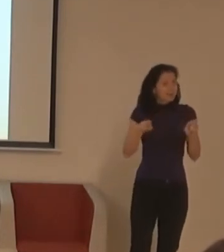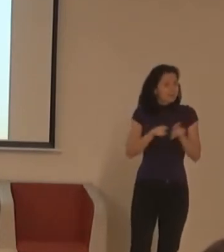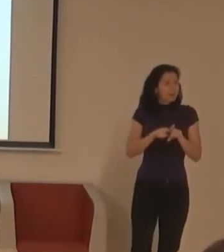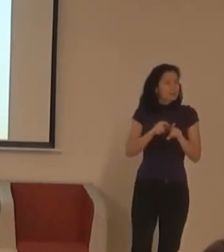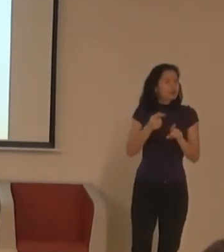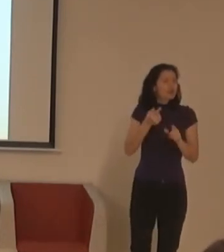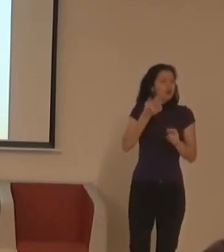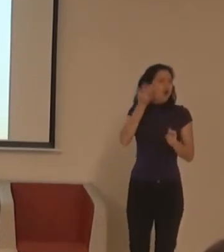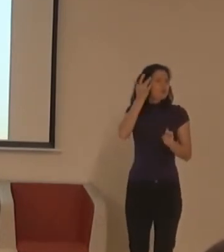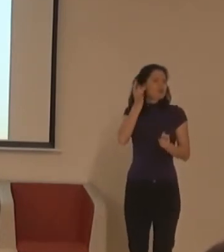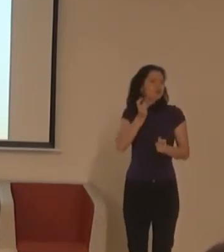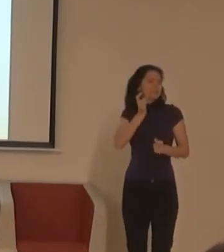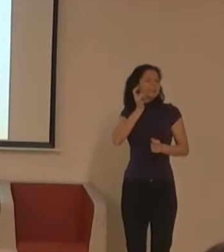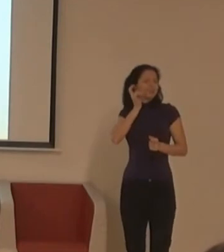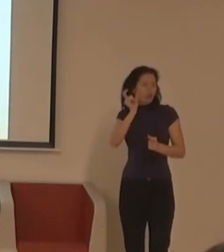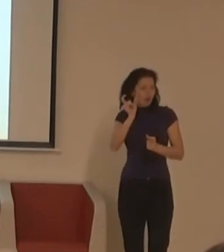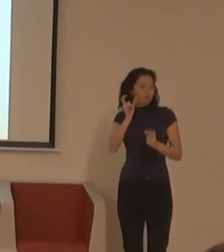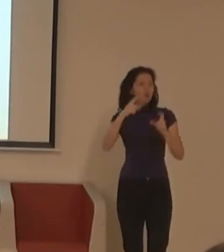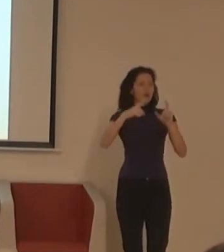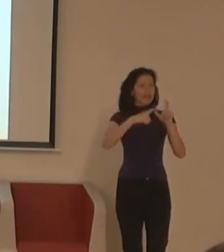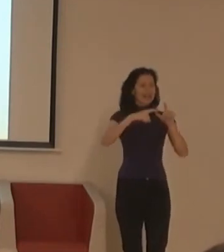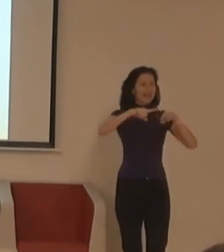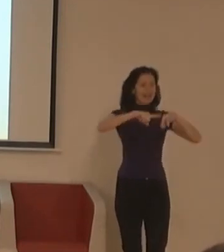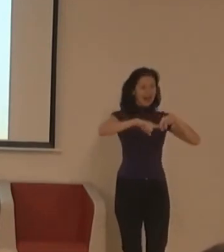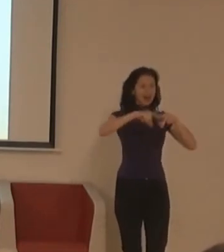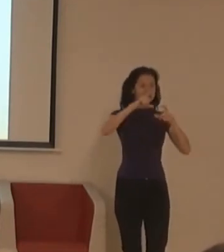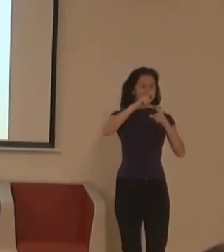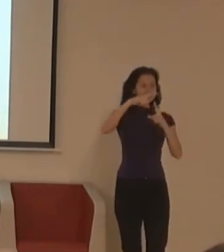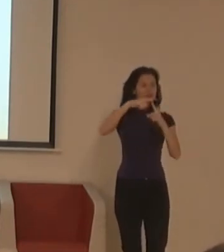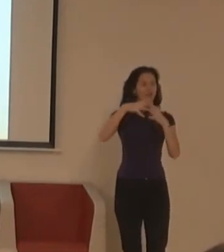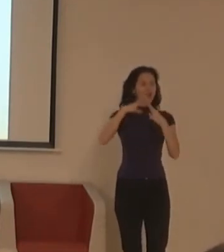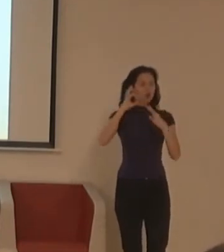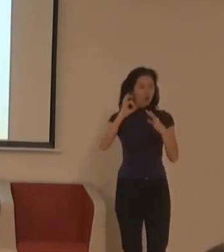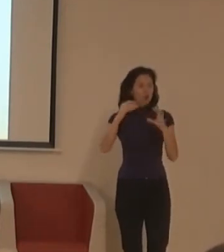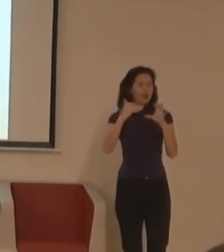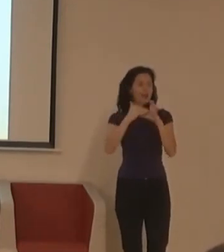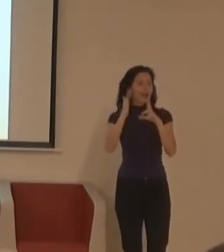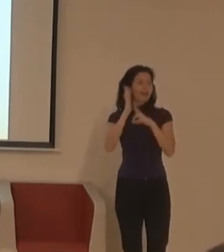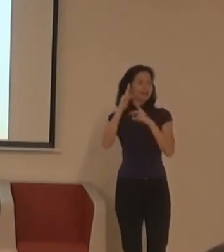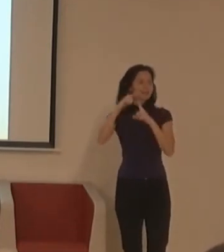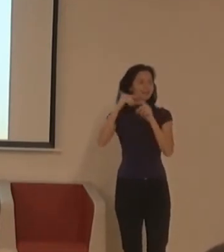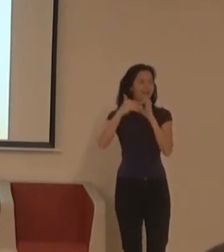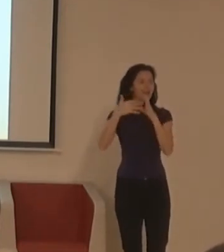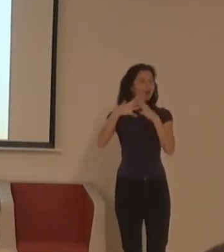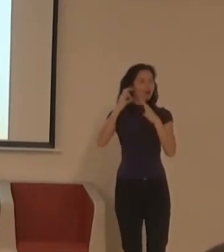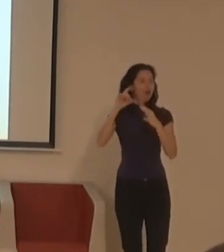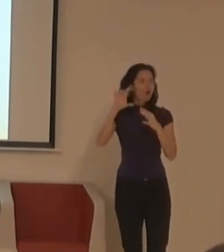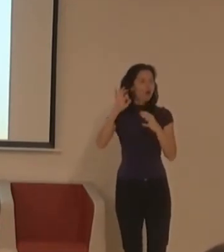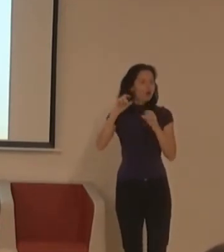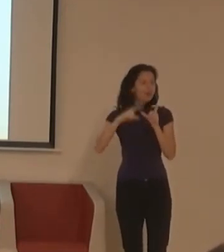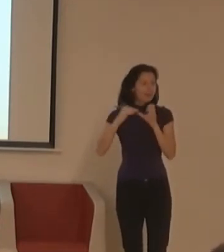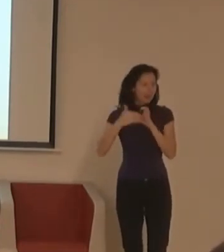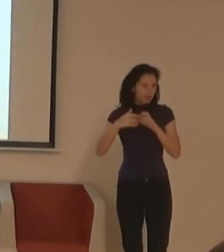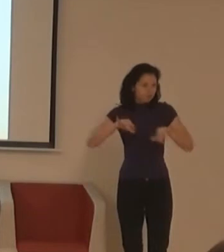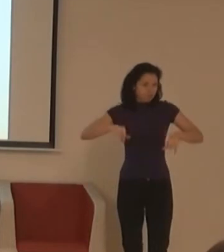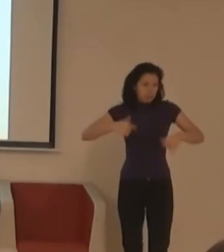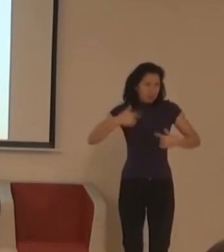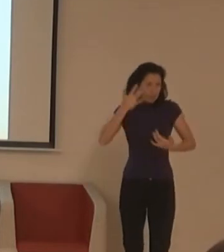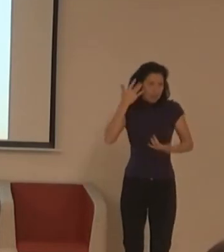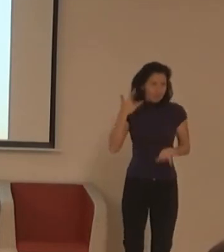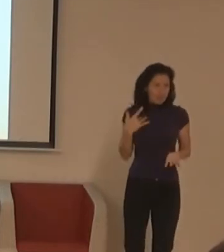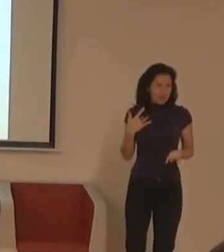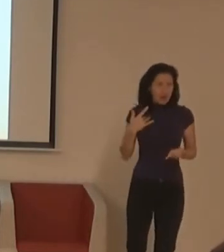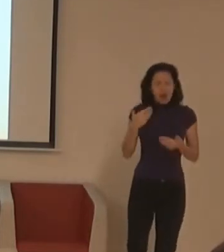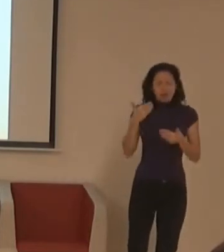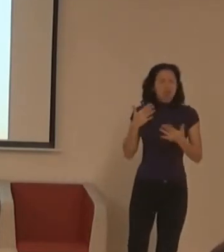zaznělo, ale tak úplně přesně moc nevím. A toto můžu slyšet. Děti, kteří neslyšejí, nemusí vědět, že pejsek